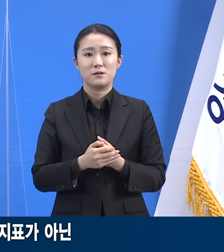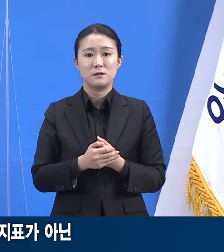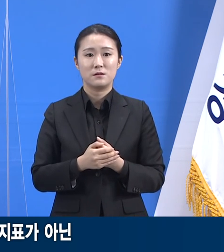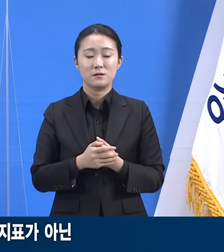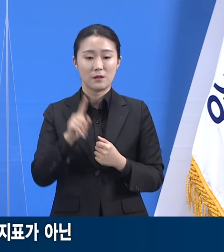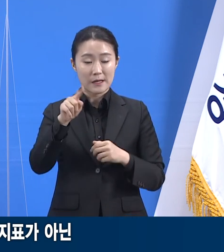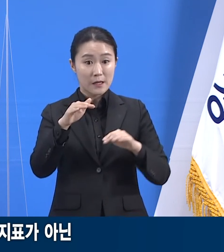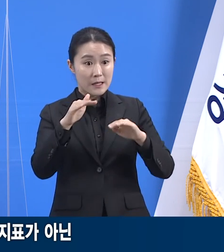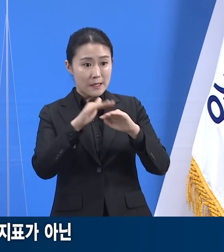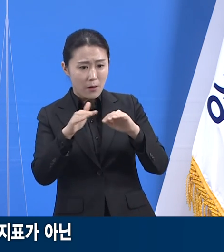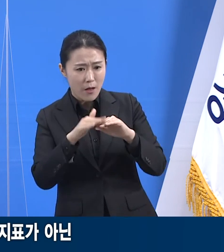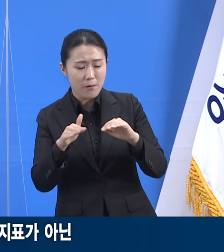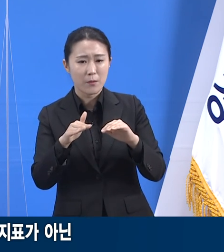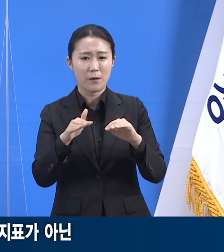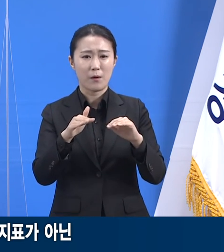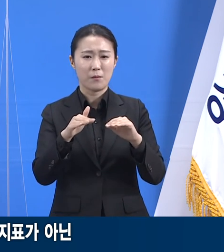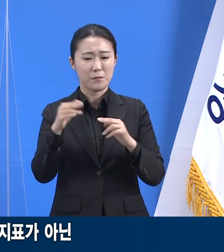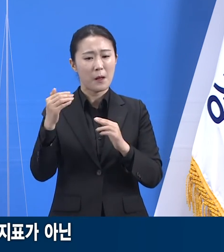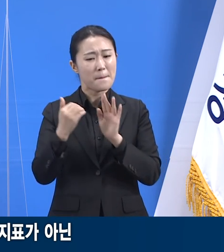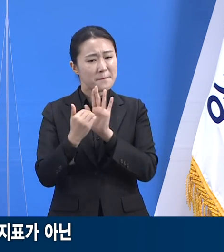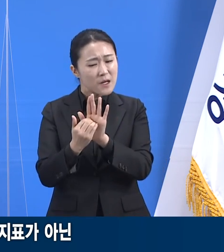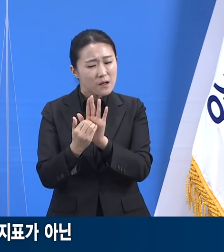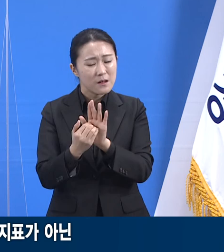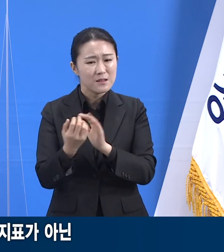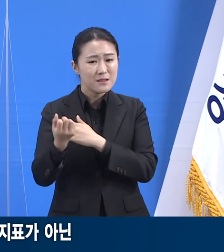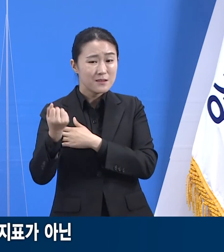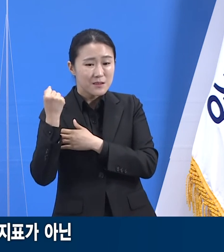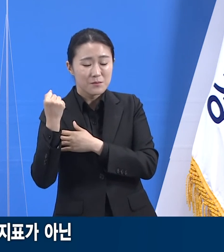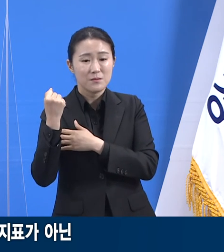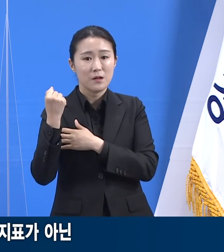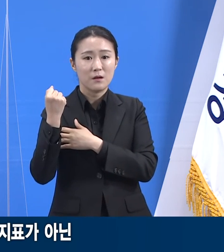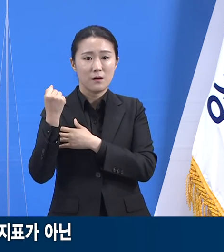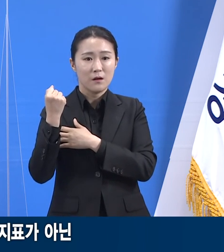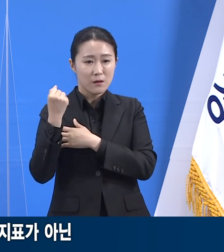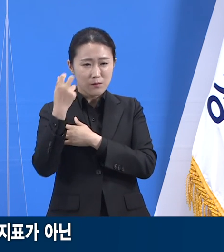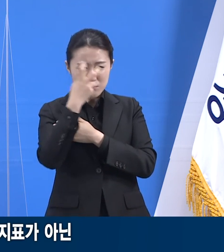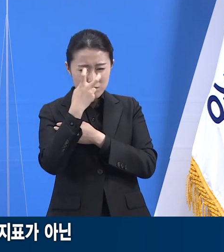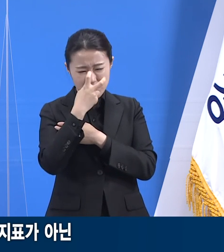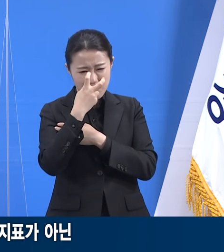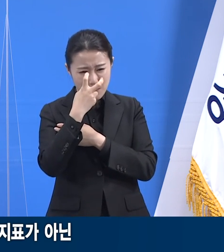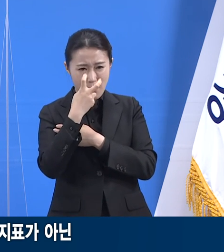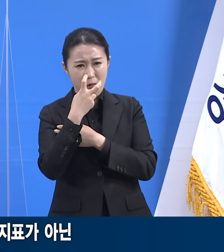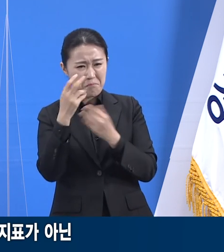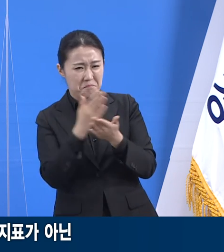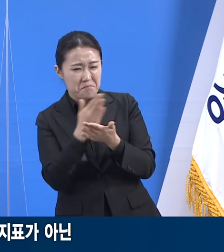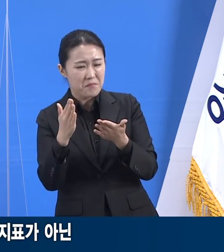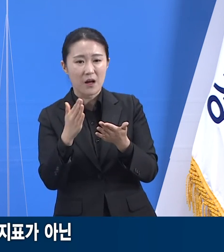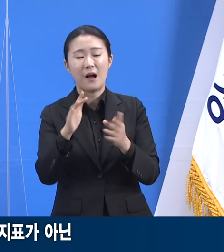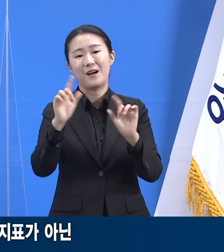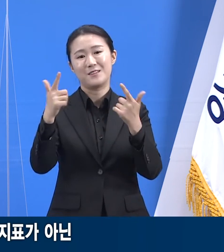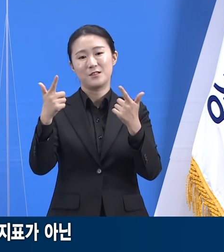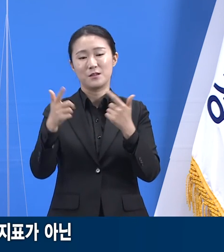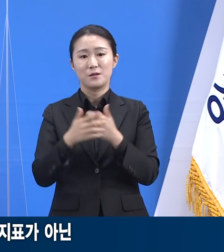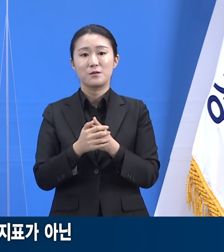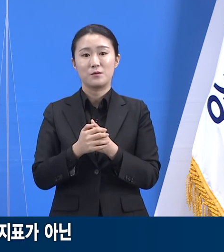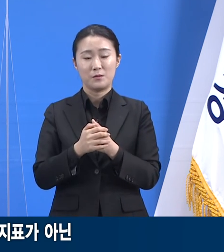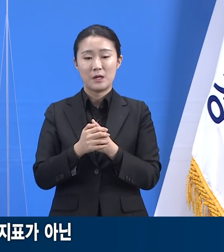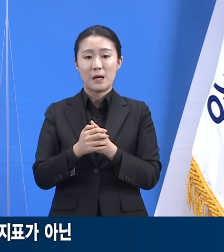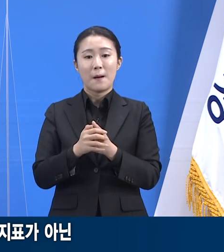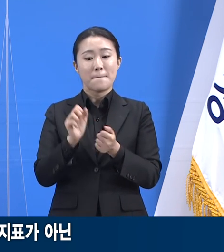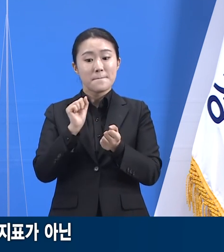지표가 아니고 바이러스의 침입 경로를 파악하는 지표입니다. 방역 대응의 결과 자료가 아니라